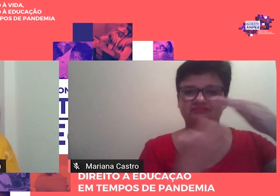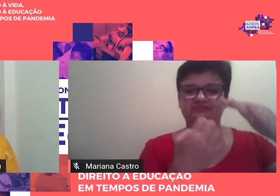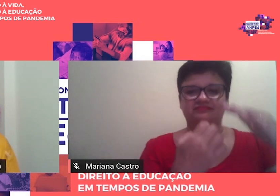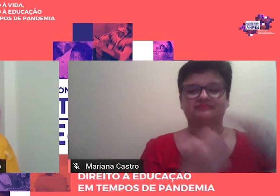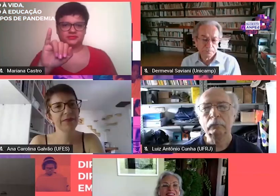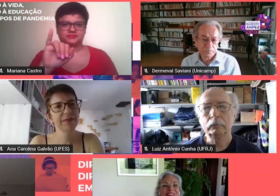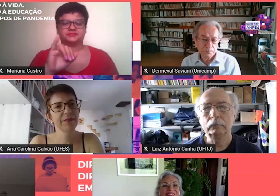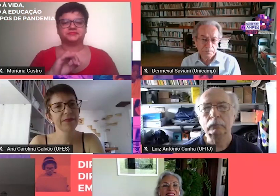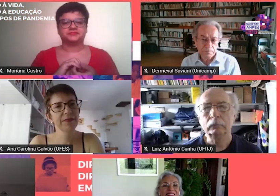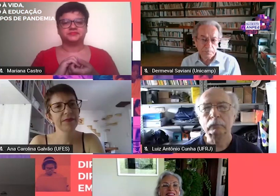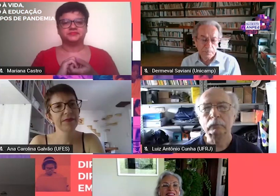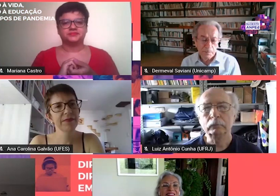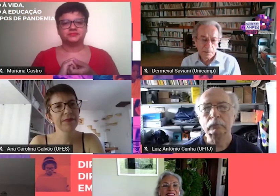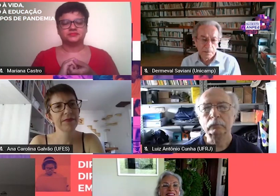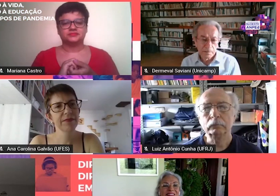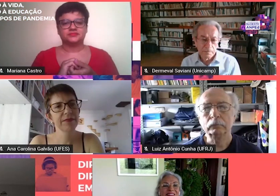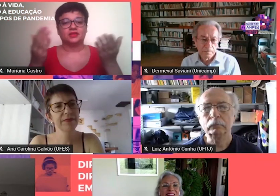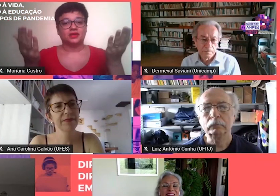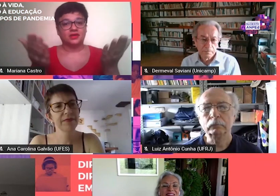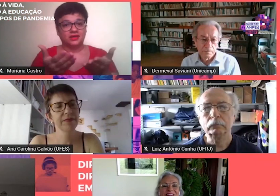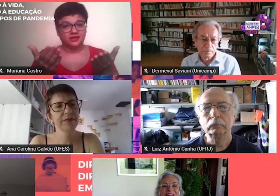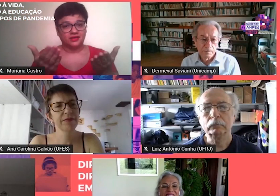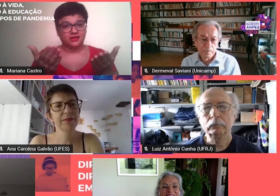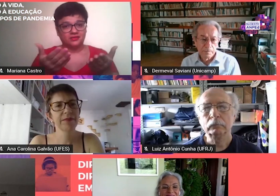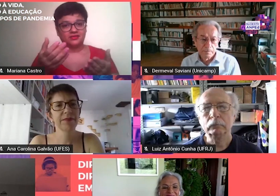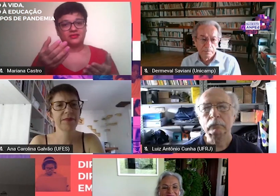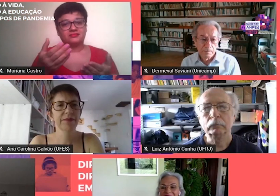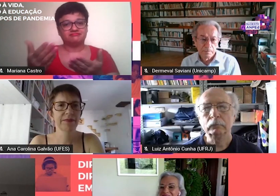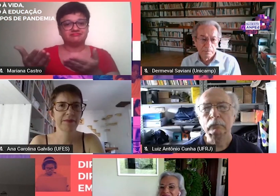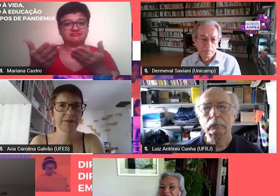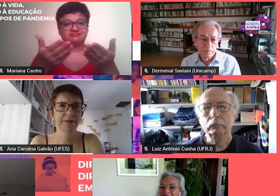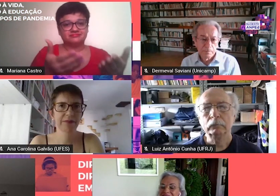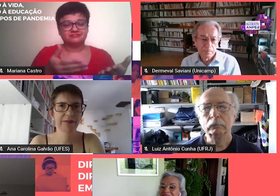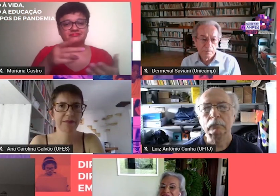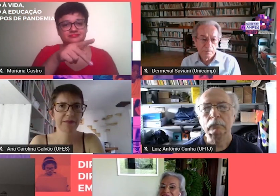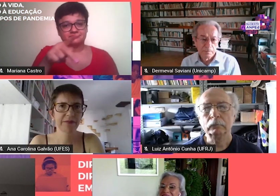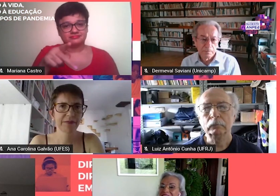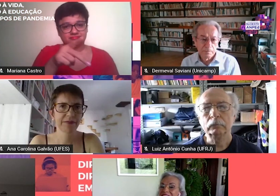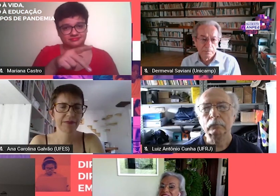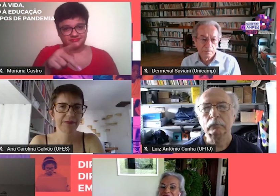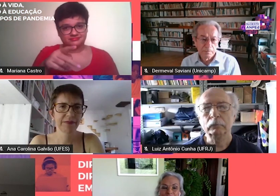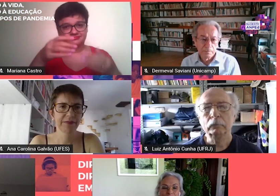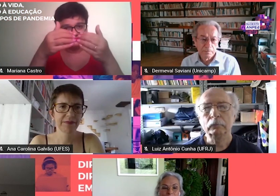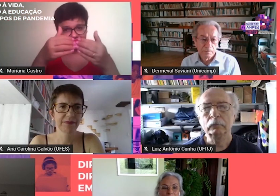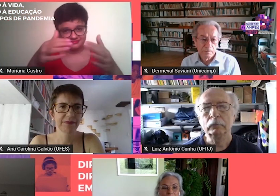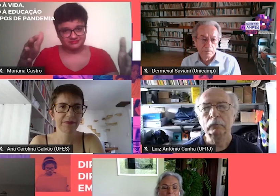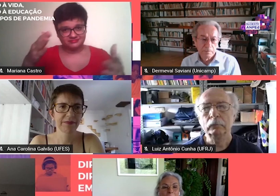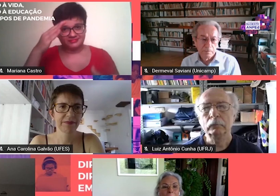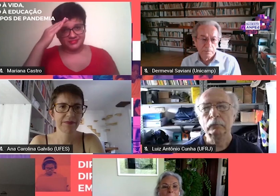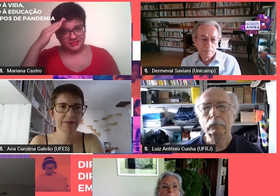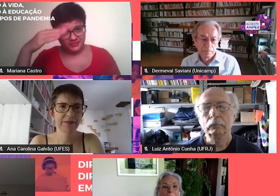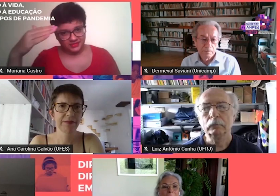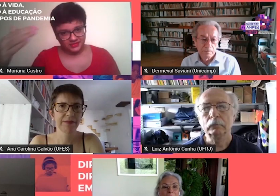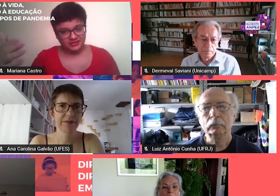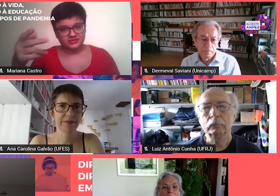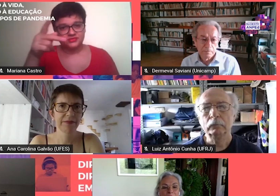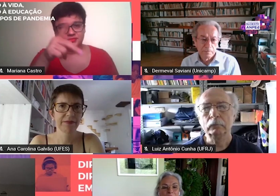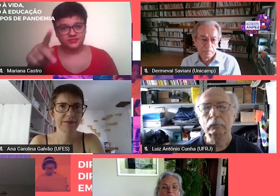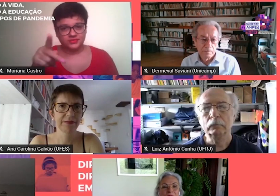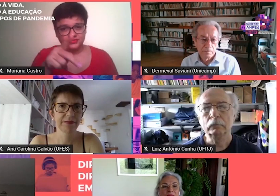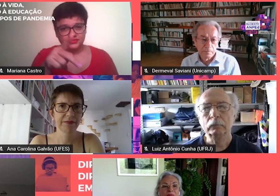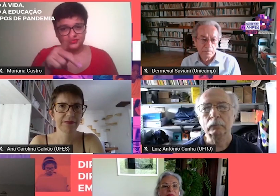da Amped Vou passar a palavra então Para a professora que vai abrir essa homenagem A professora